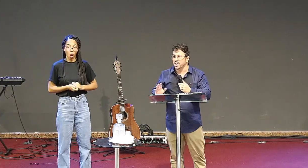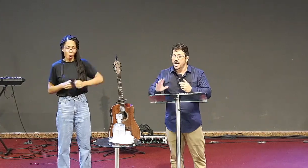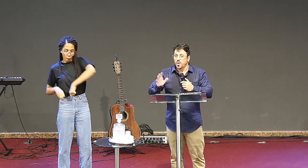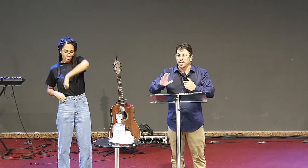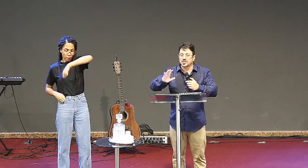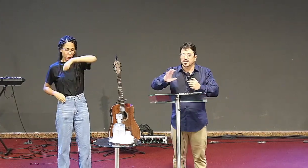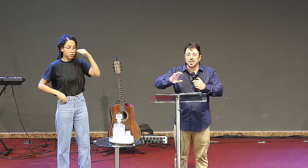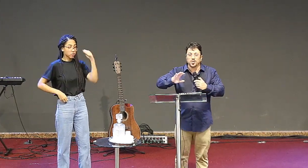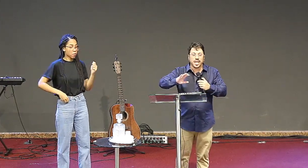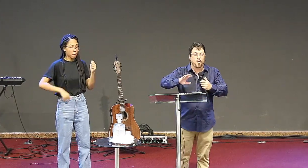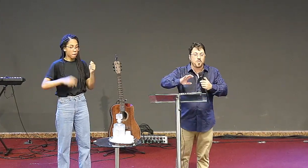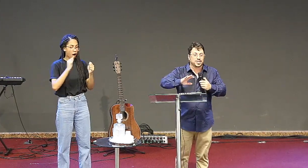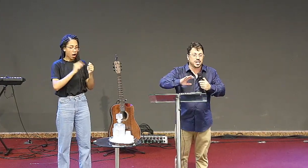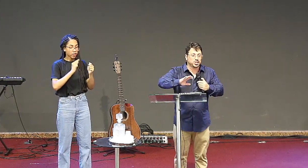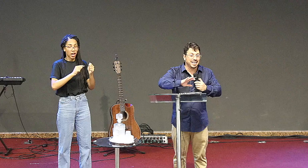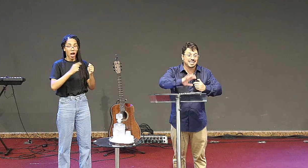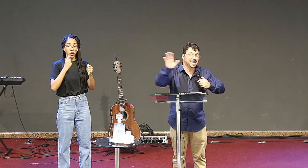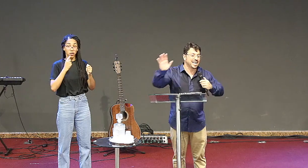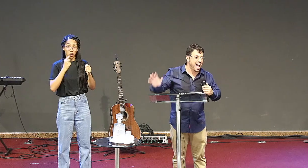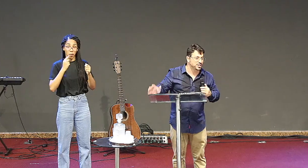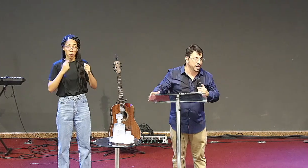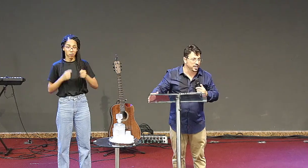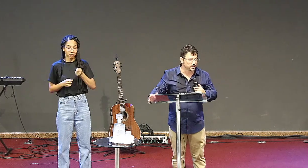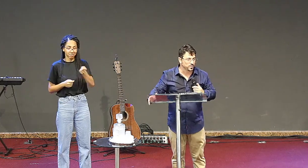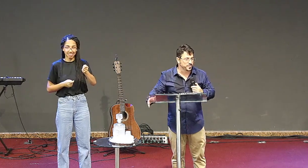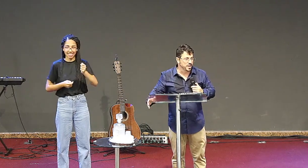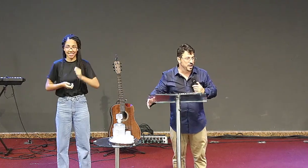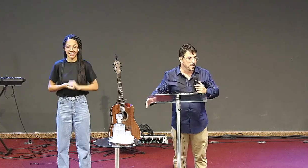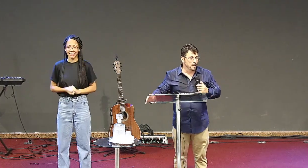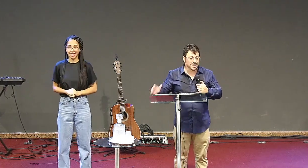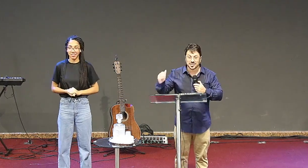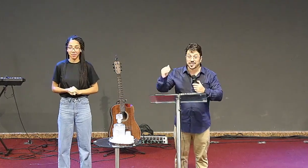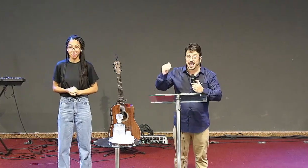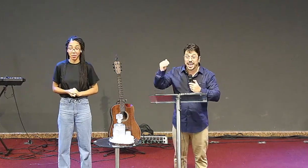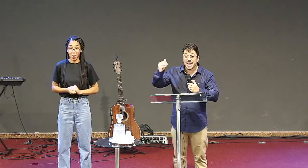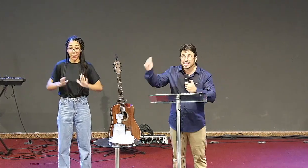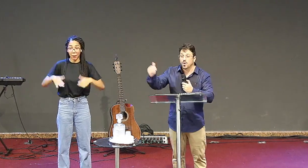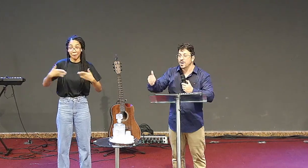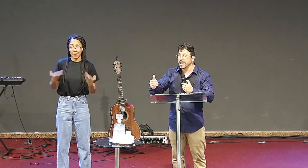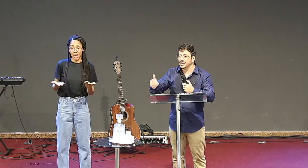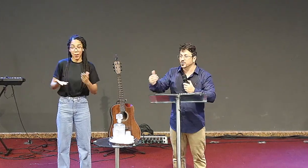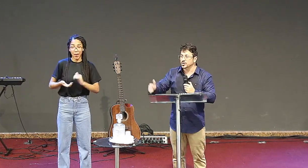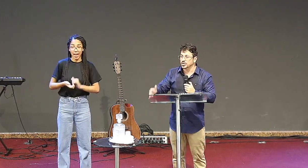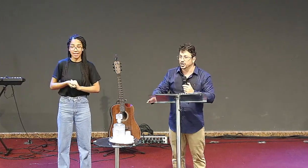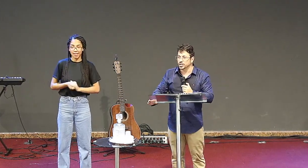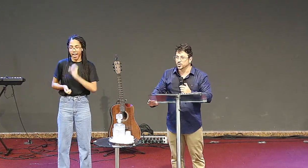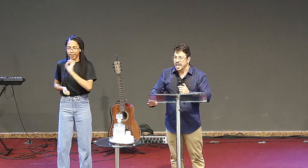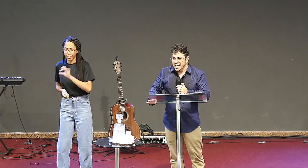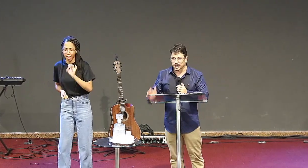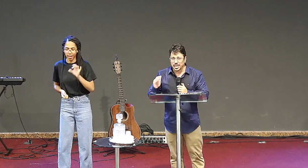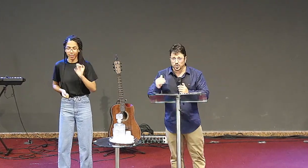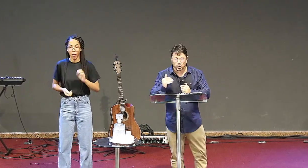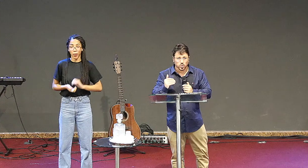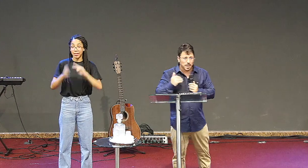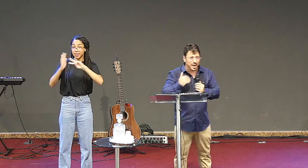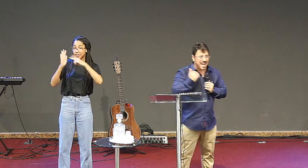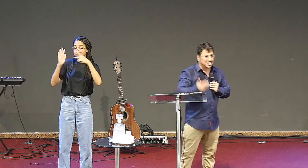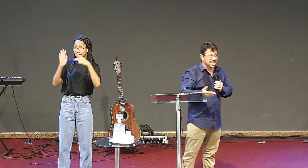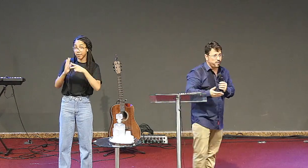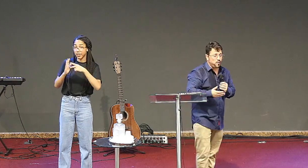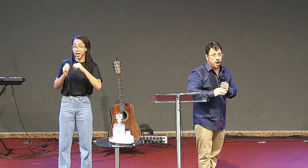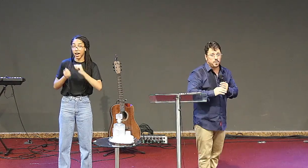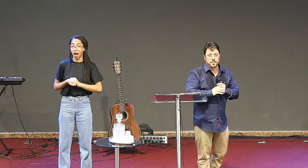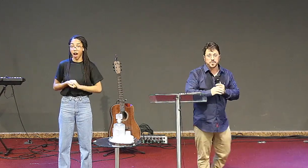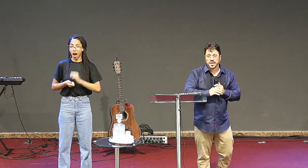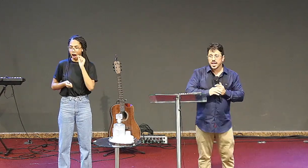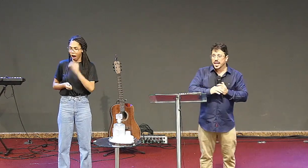boca. Coisas que não tem como a gente nem desenhar direito, mas que tem cada uma delas um sentido. E Jesus, quando aparece